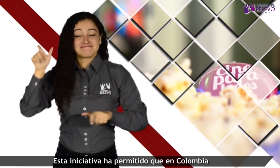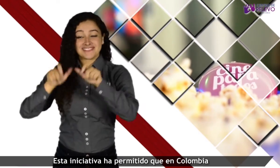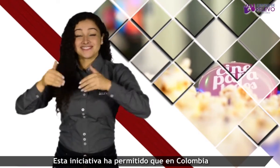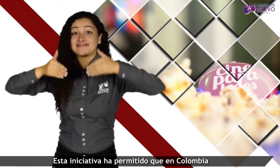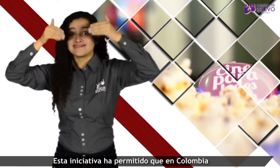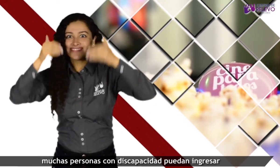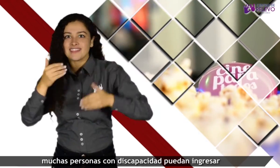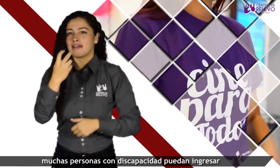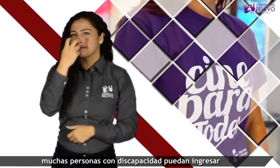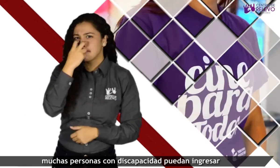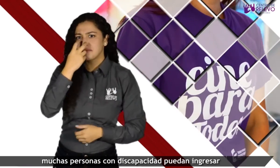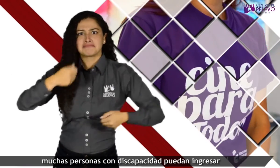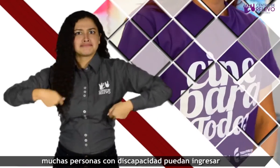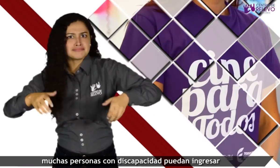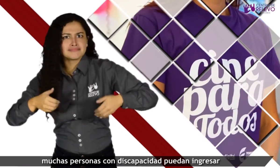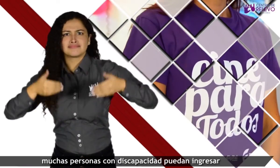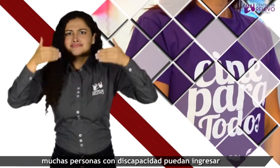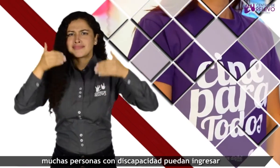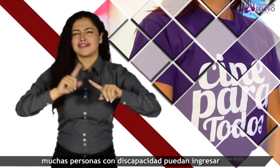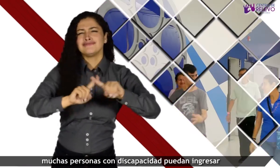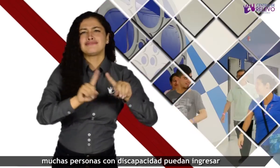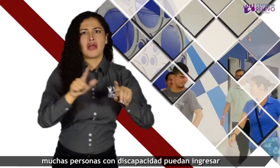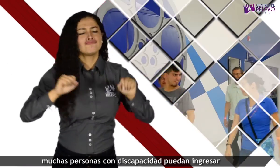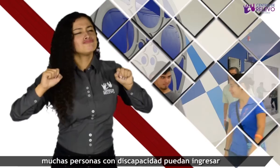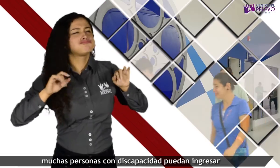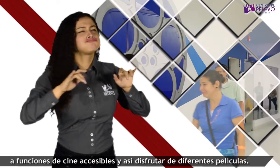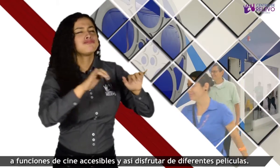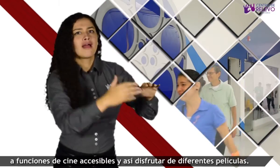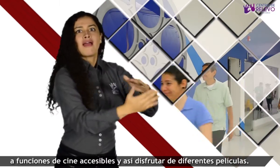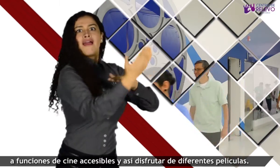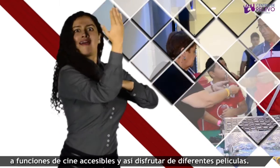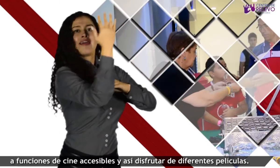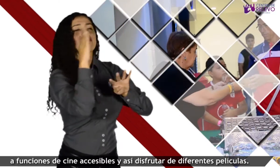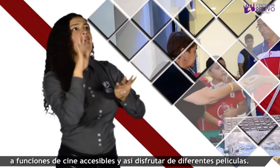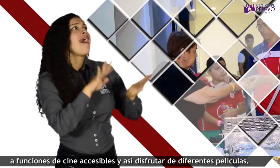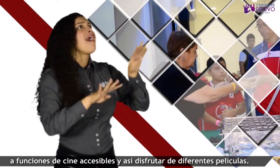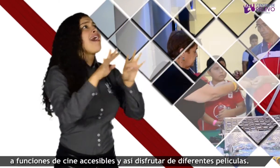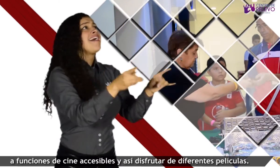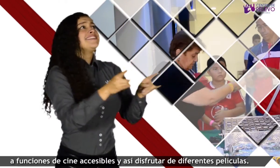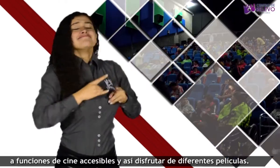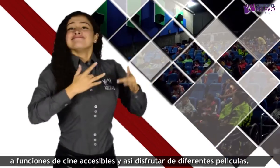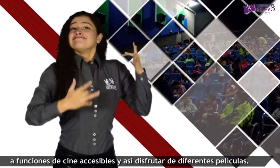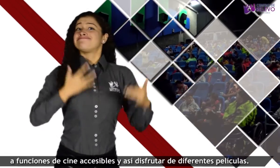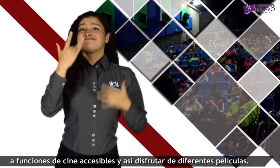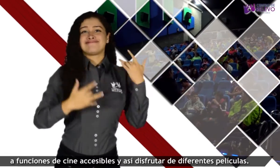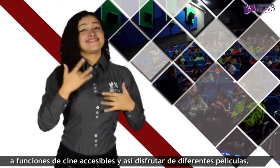que en Colombia muchas personas con discapacidad puedan ingresar a funciones de cine accesibles y así disfrutar de diferentes películas.